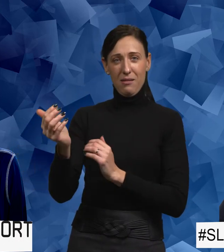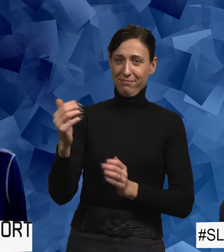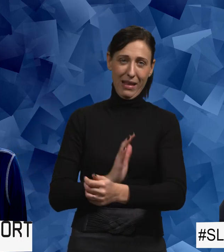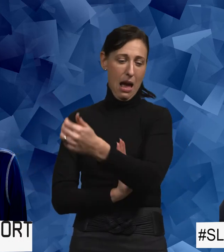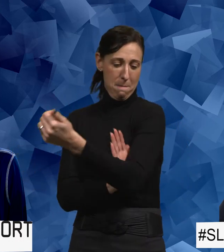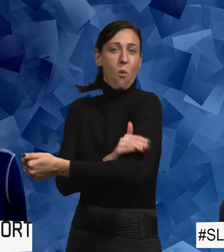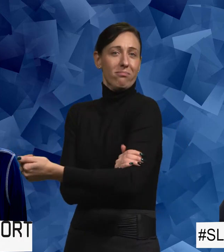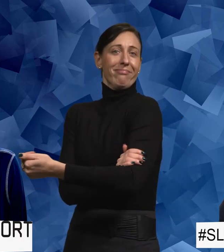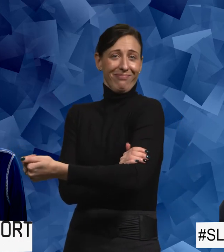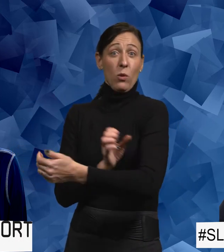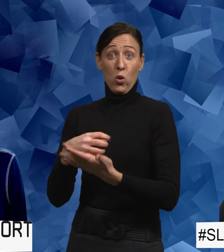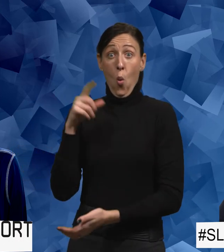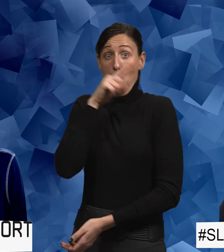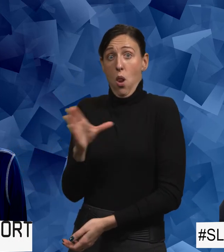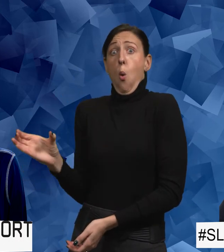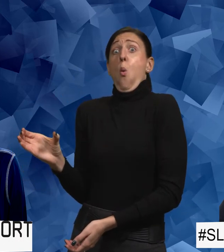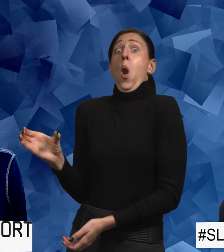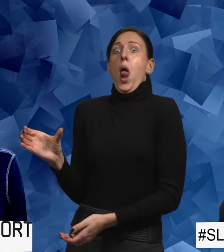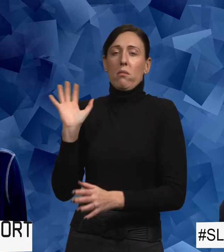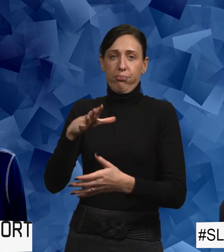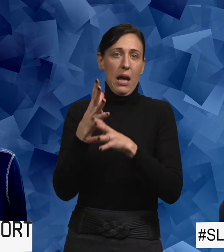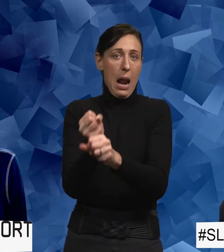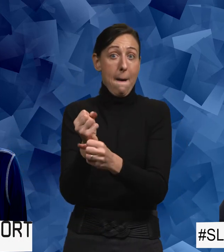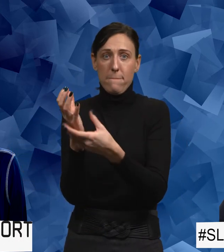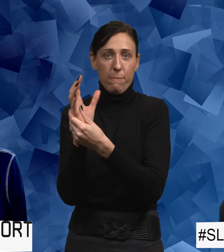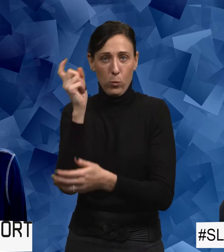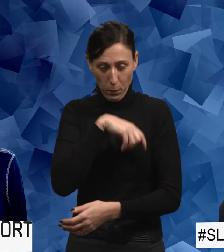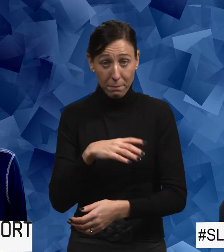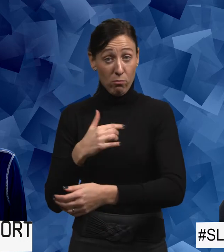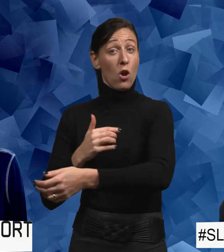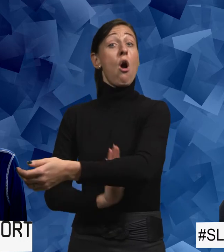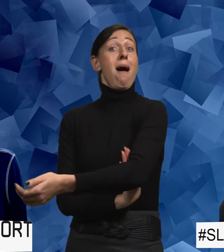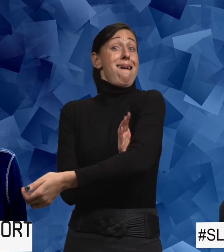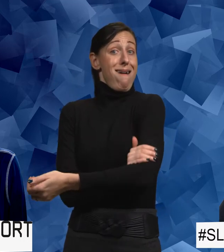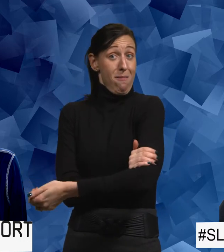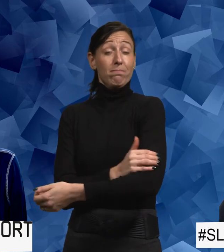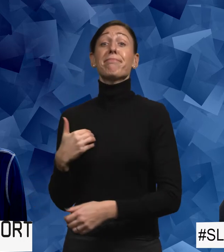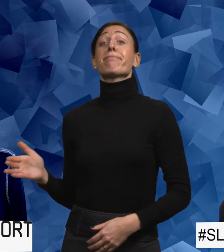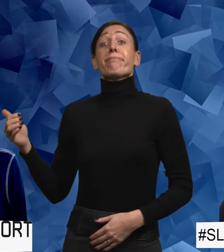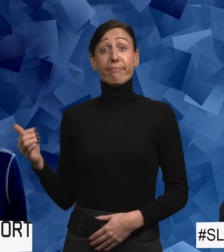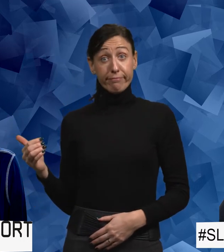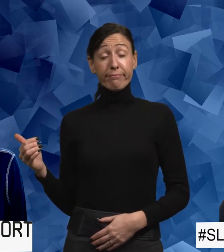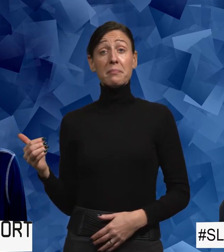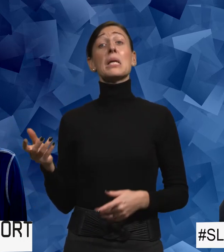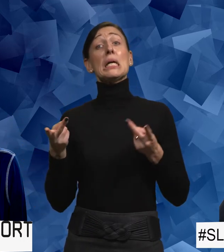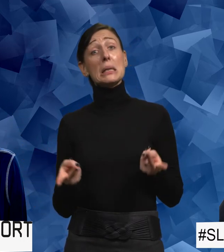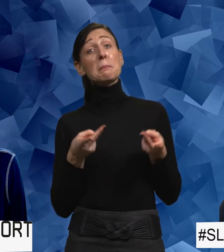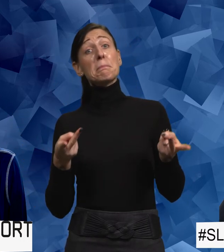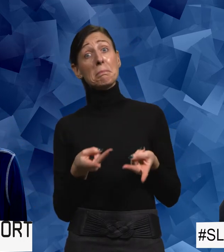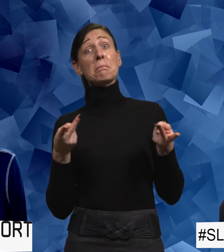armbåg. Eller vad man nu säger så här. håller så där. Inte håller i hans arm, bara med ett handgrepp. För det är rätt så krampaktigt. Och efter